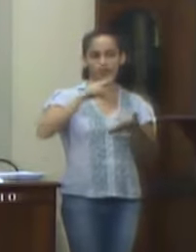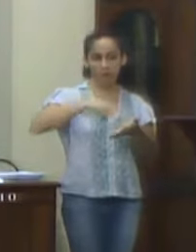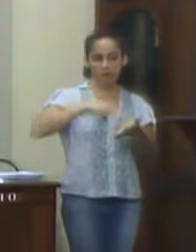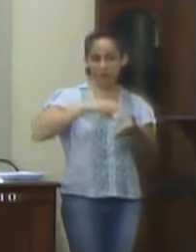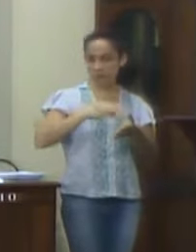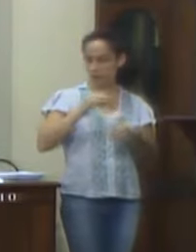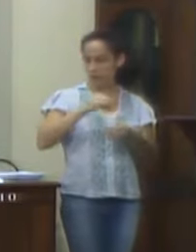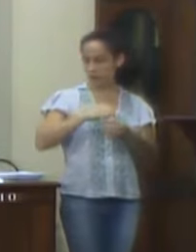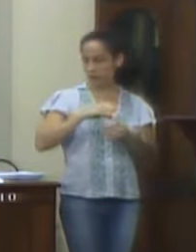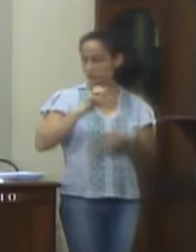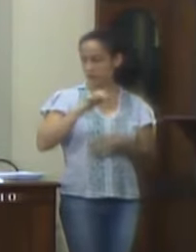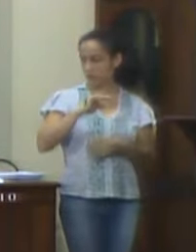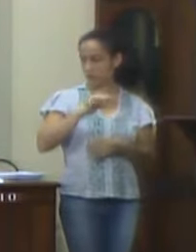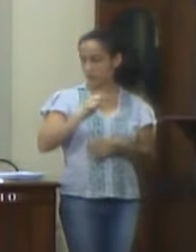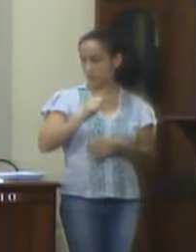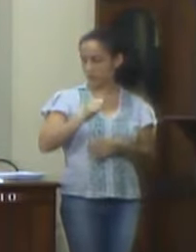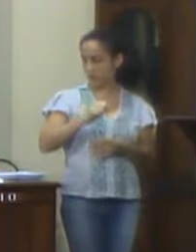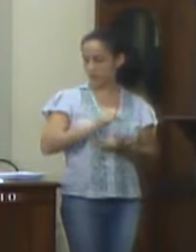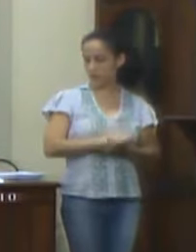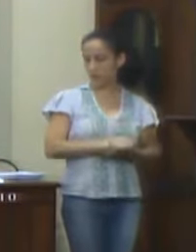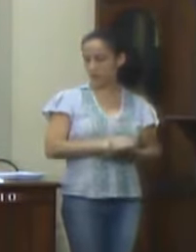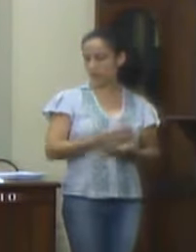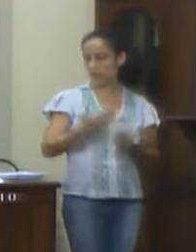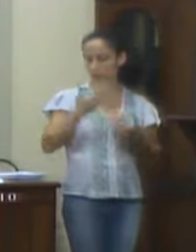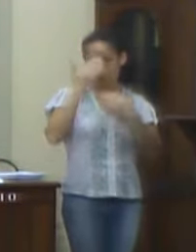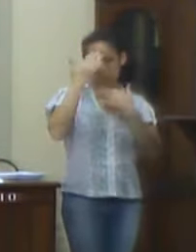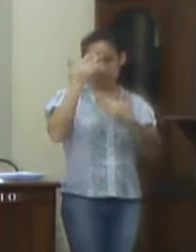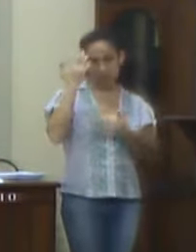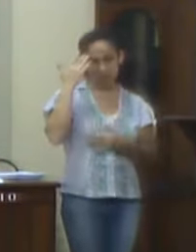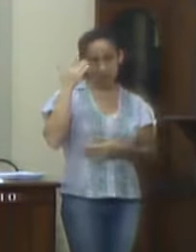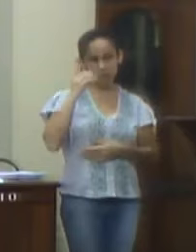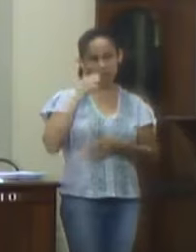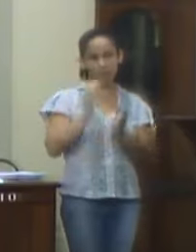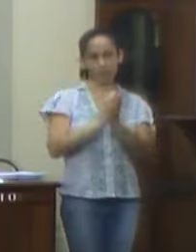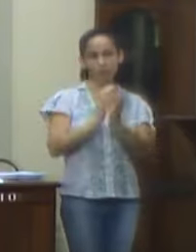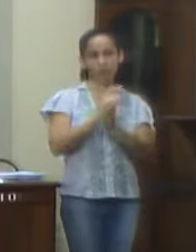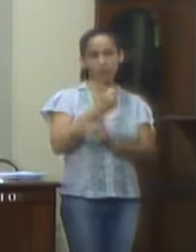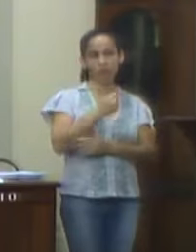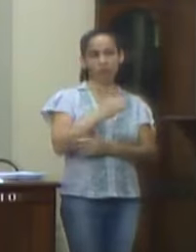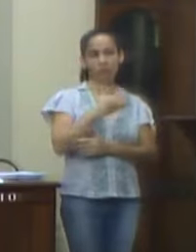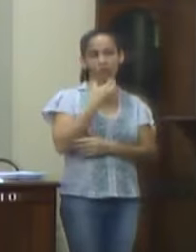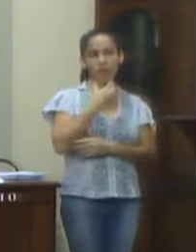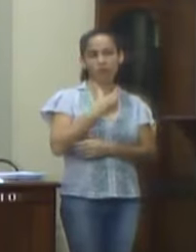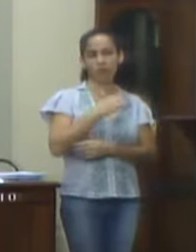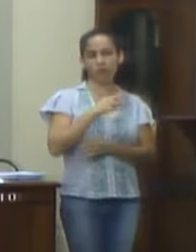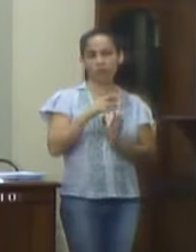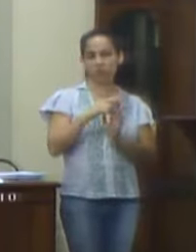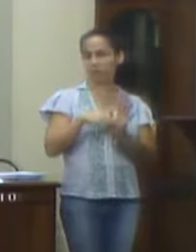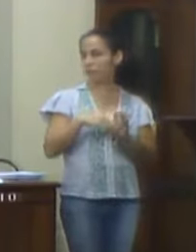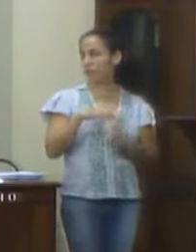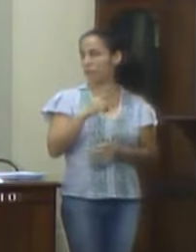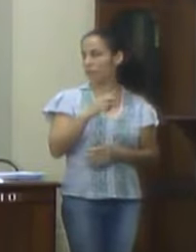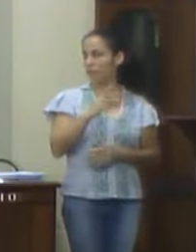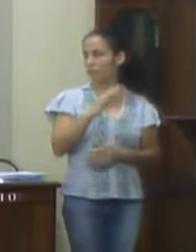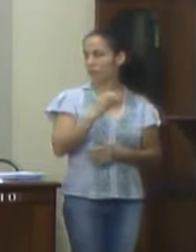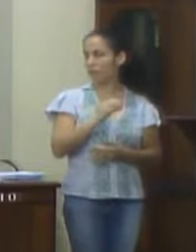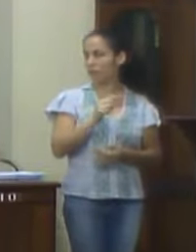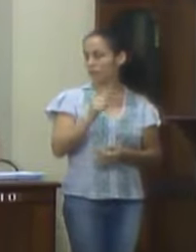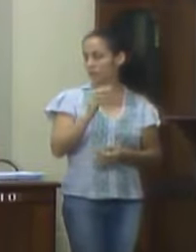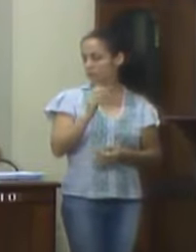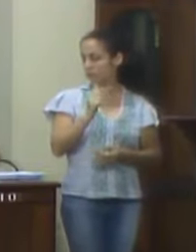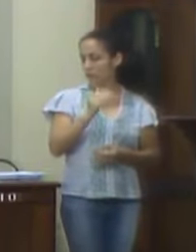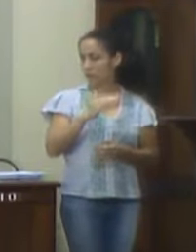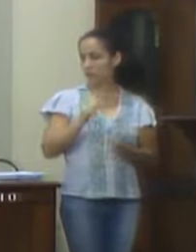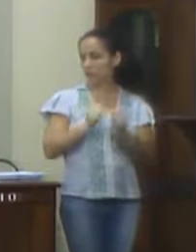e votação das emendas apresentadas. Sala das Comissões, 11 de dezembro de 2018, vereador relator Pedro Graça, acompanhando votos dos